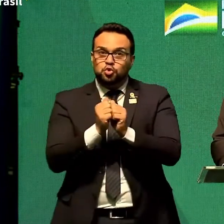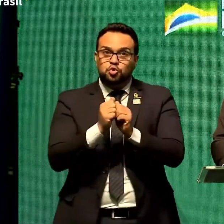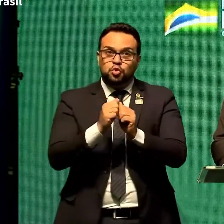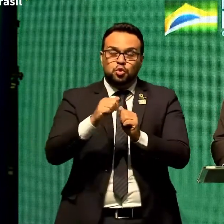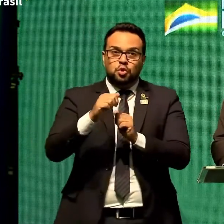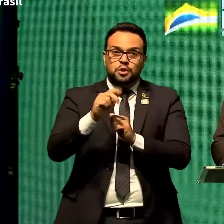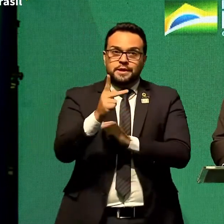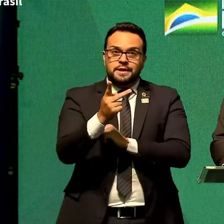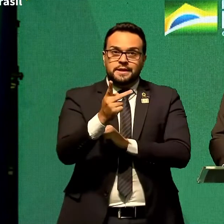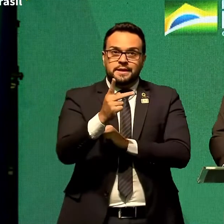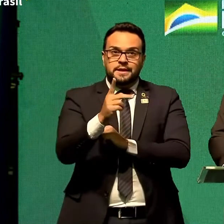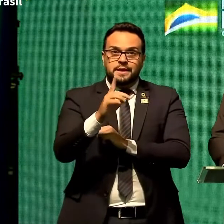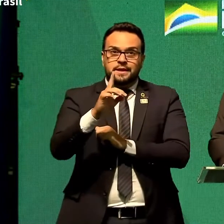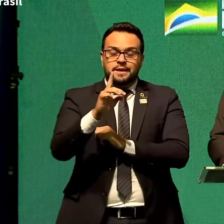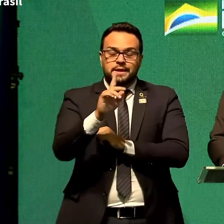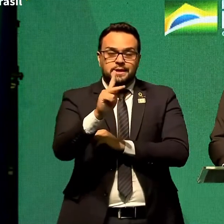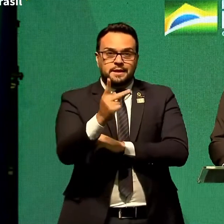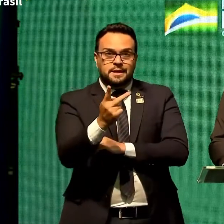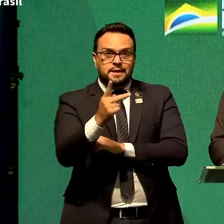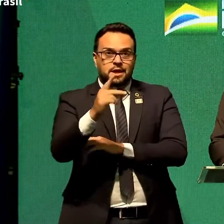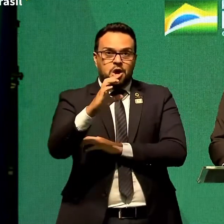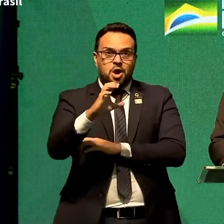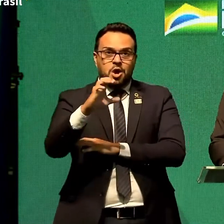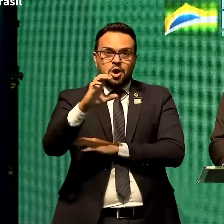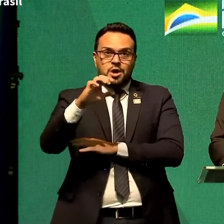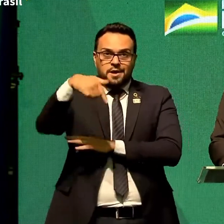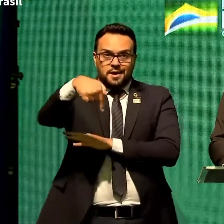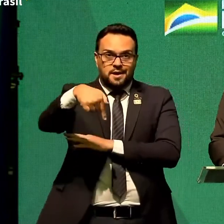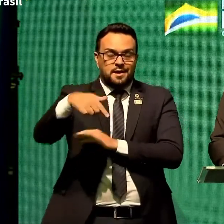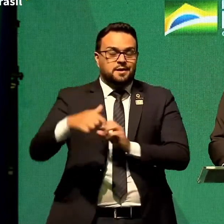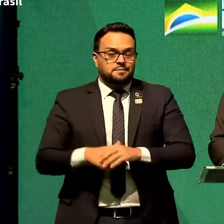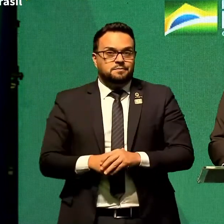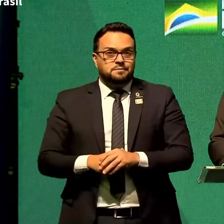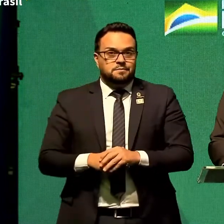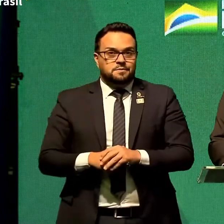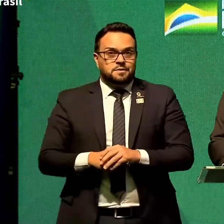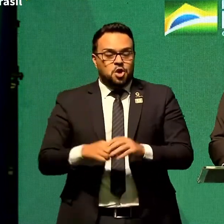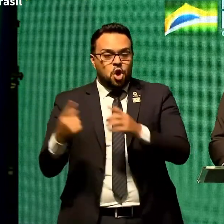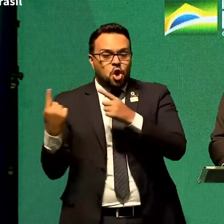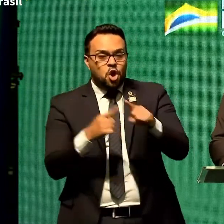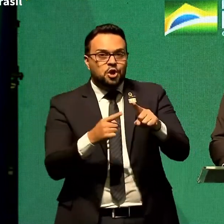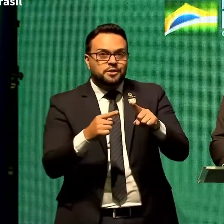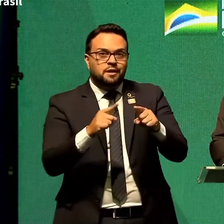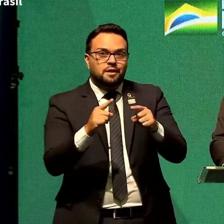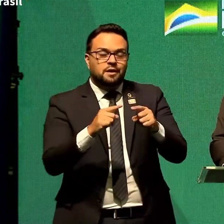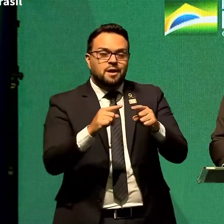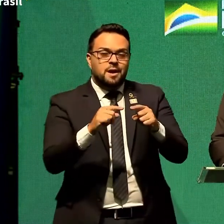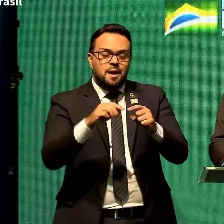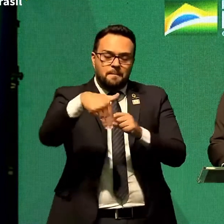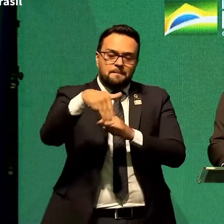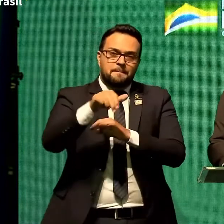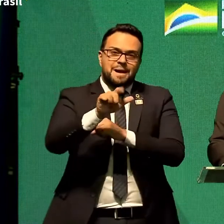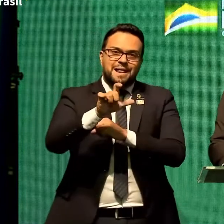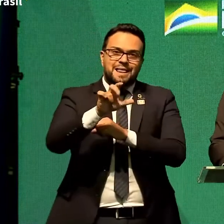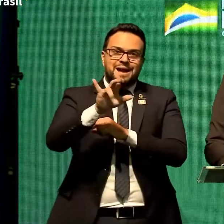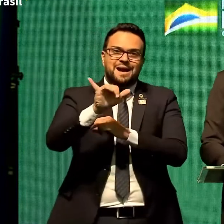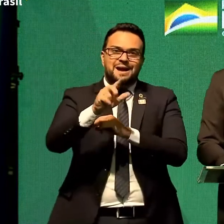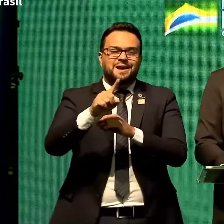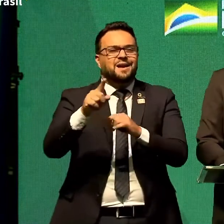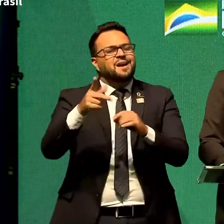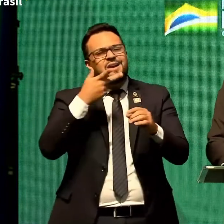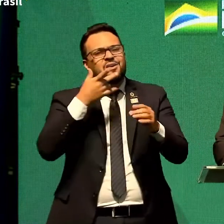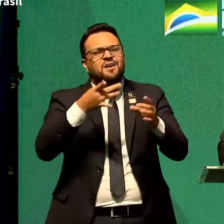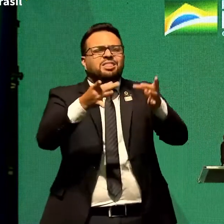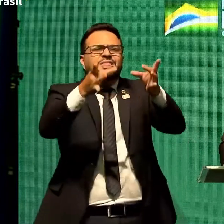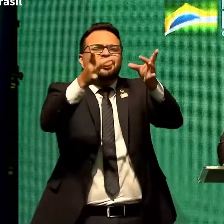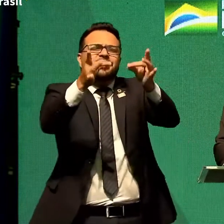combater a malária e procure saber o que acontece com aquele povo tocante à Covid. Não vou entrar em detalhes